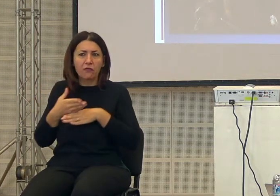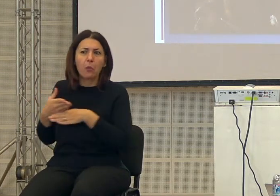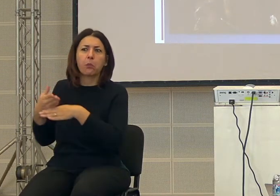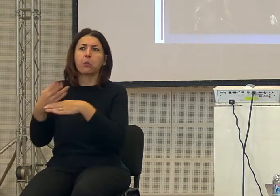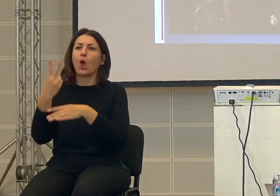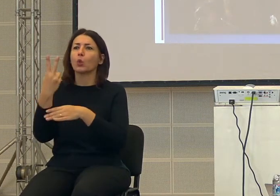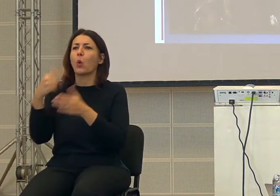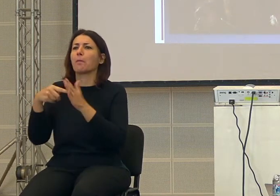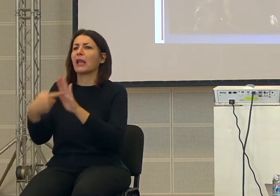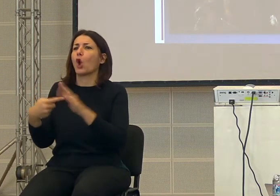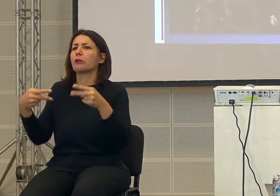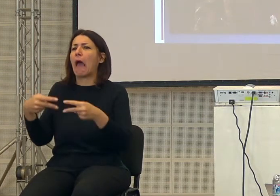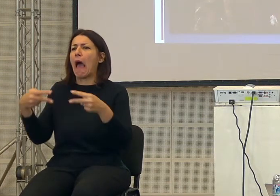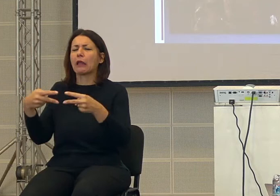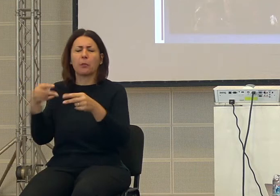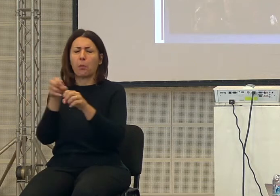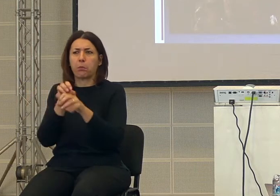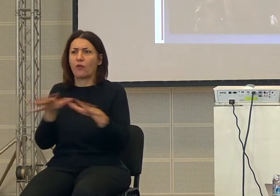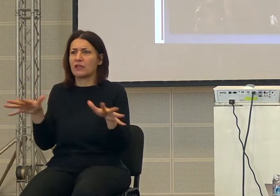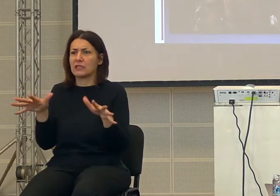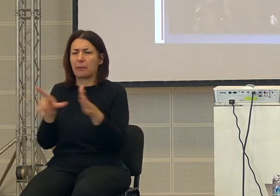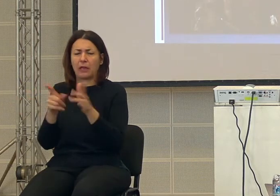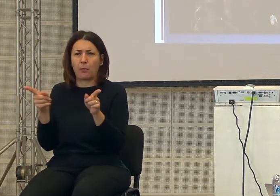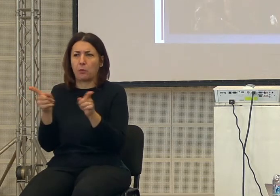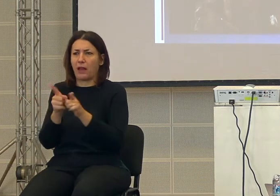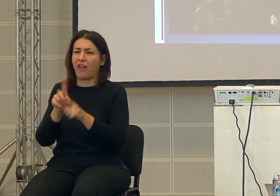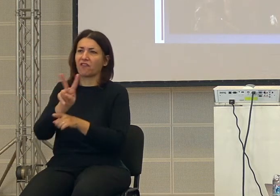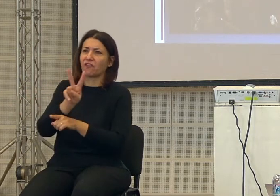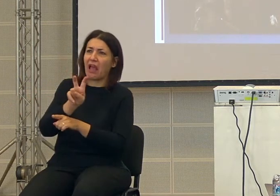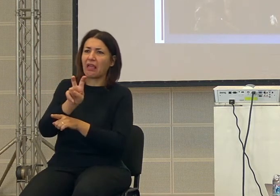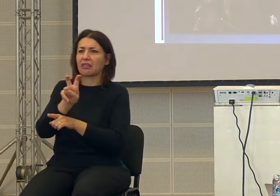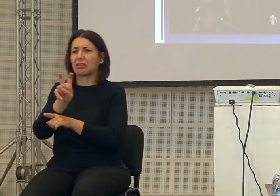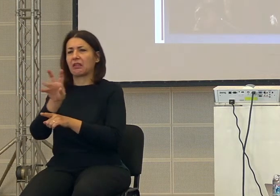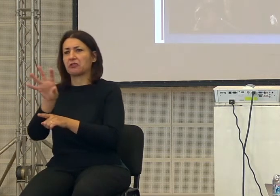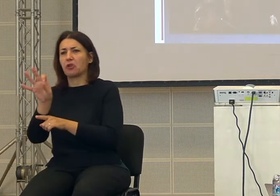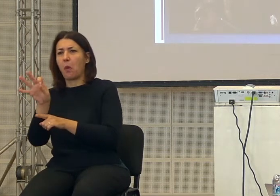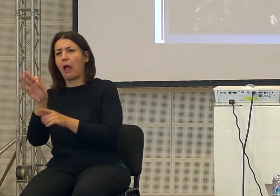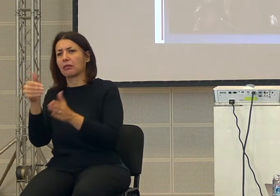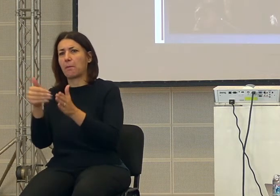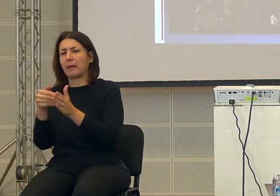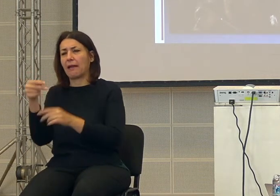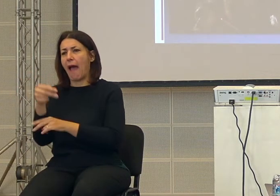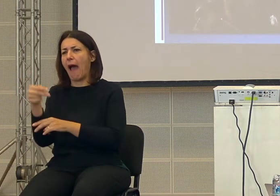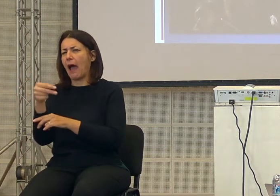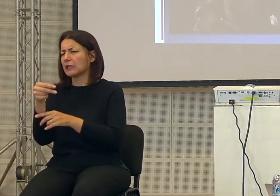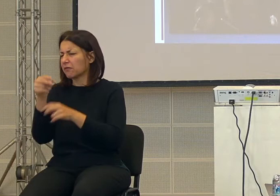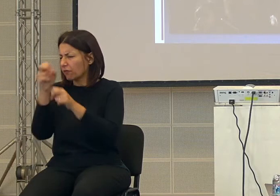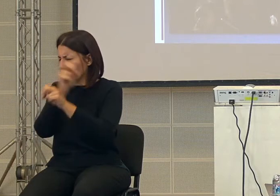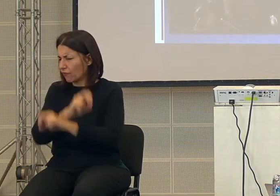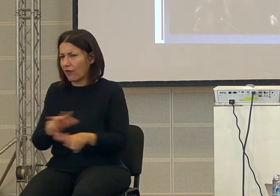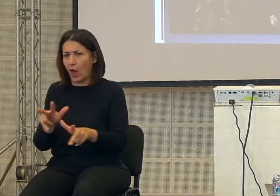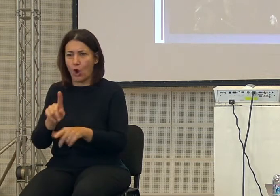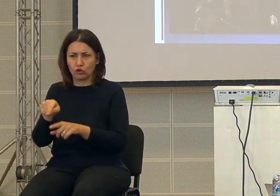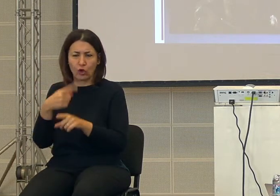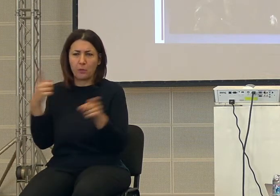anni, poi improvvisamente nel giro di, diciamo, dai 20.000 ai 50.000 anni, diciamo, forse non so, abbastanza, un numero